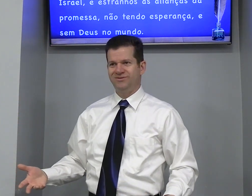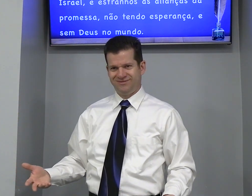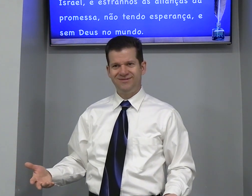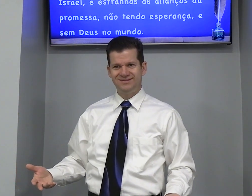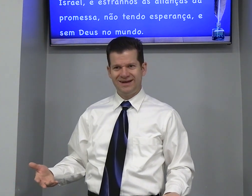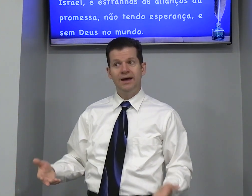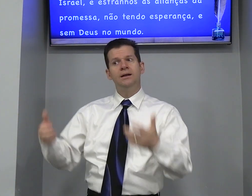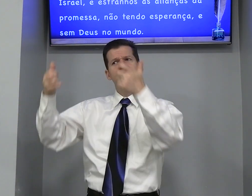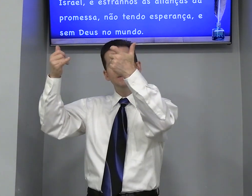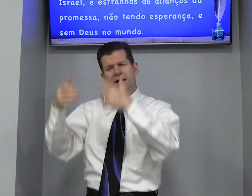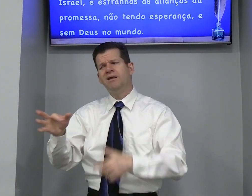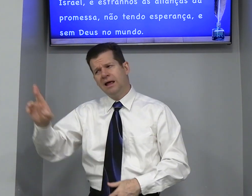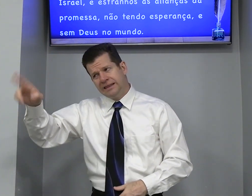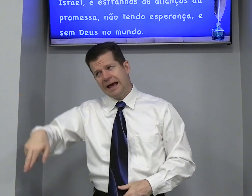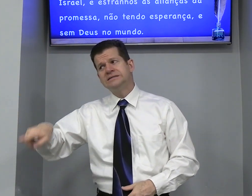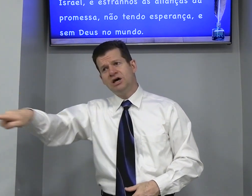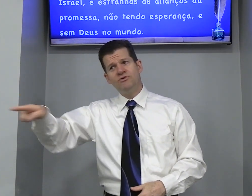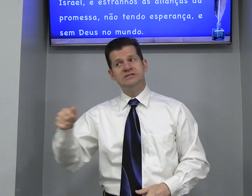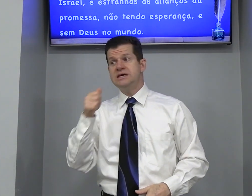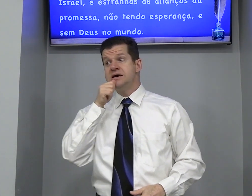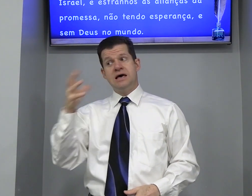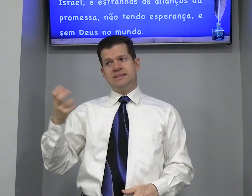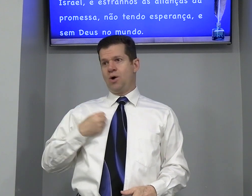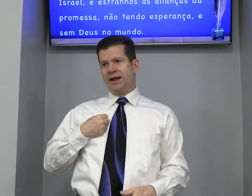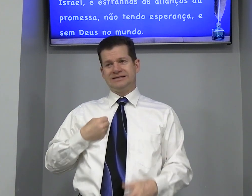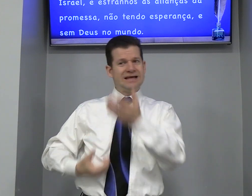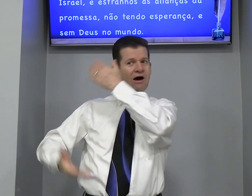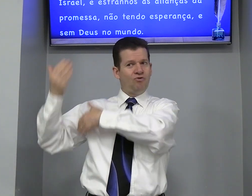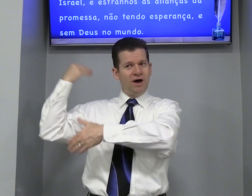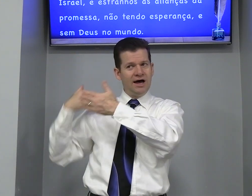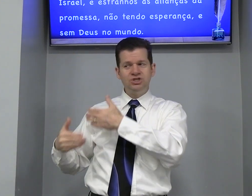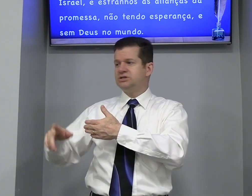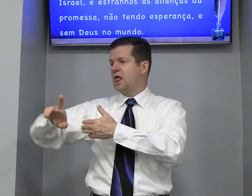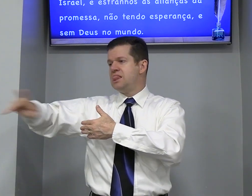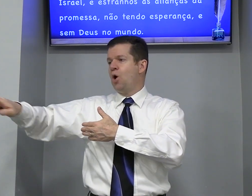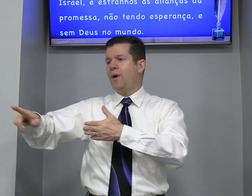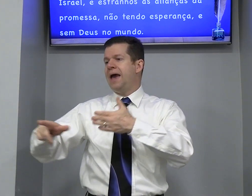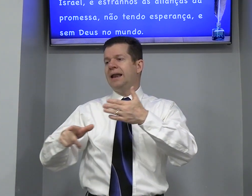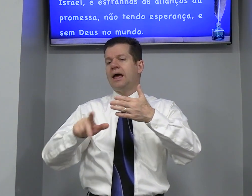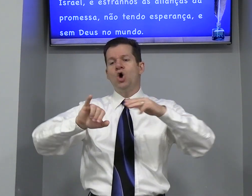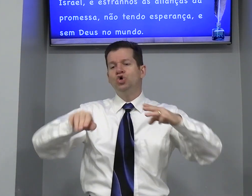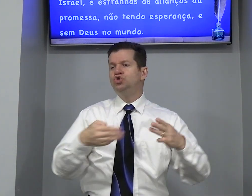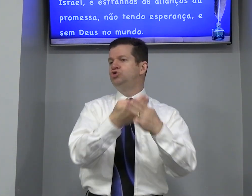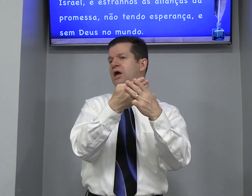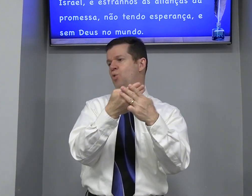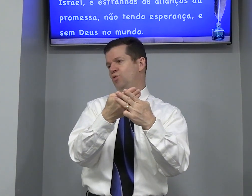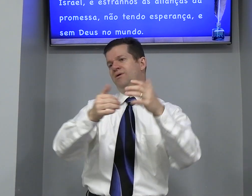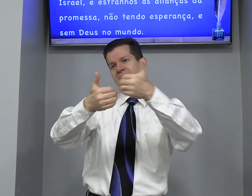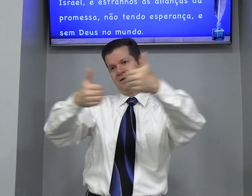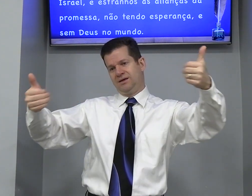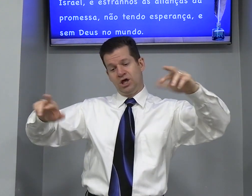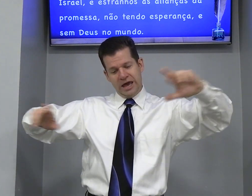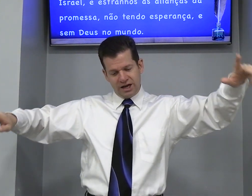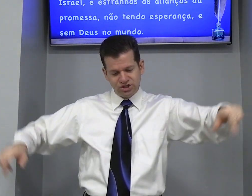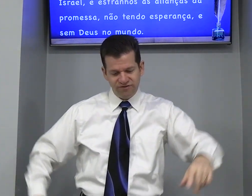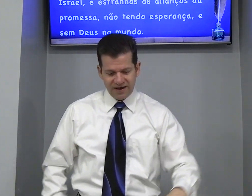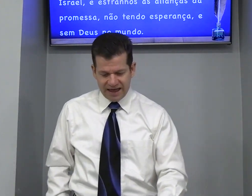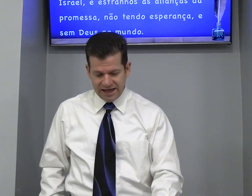Tá? Está explicando Tem razão Você Não era salvo Antes Não era Judeu Era diferente